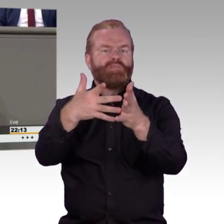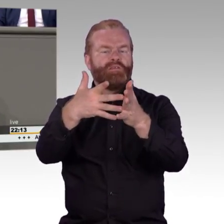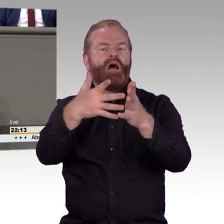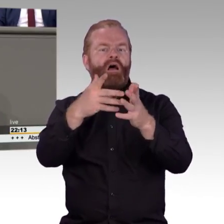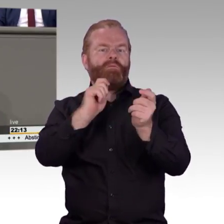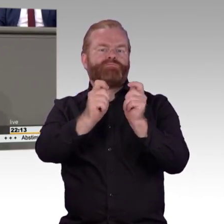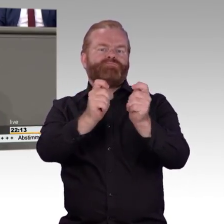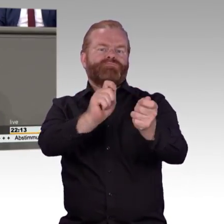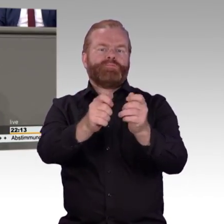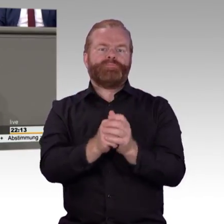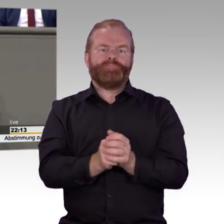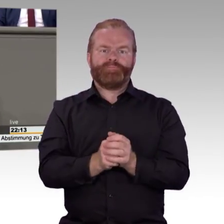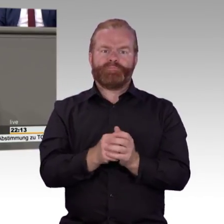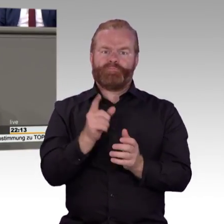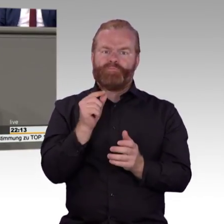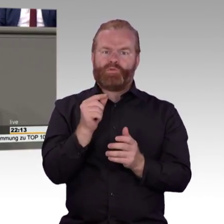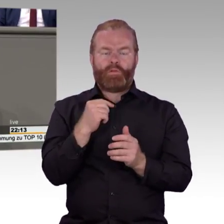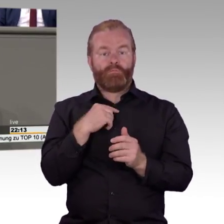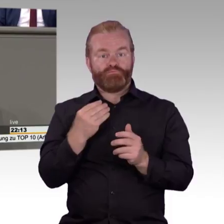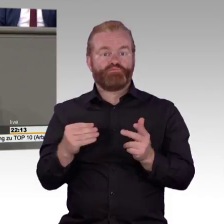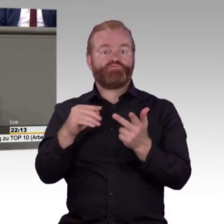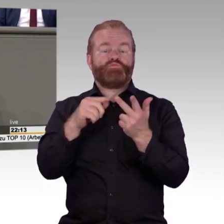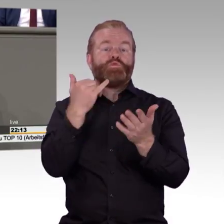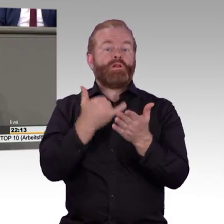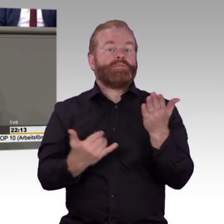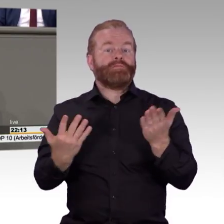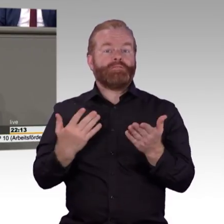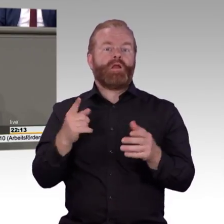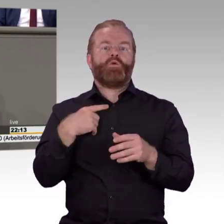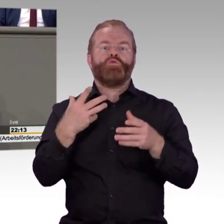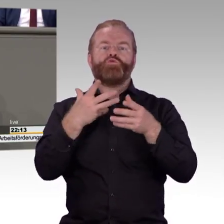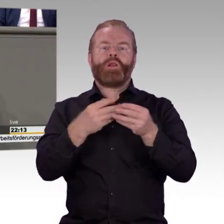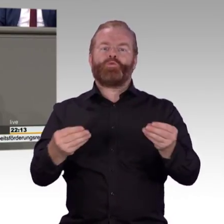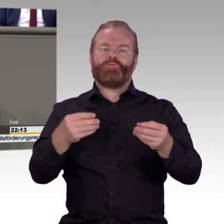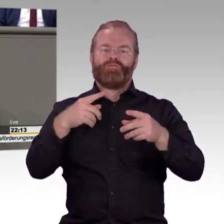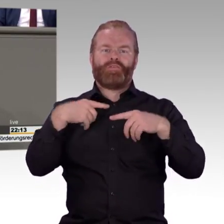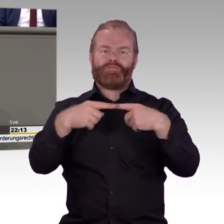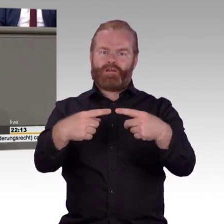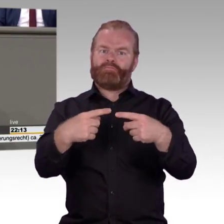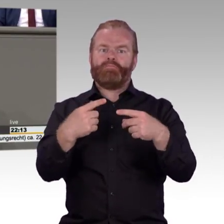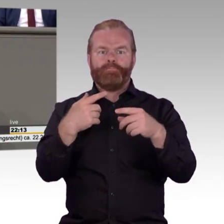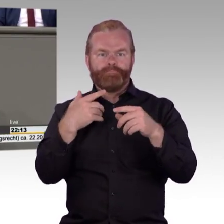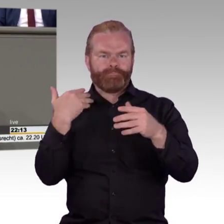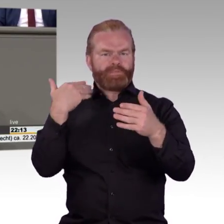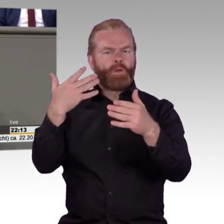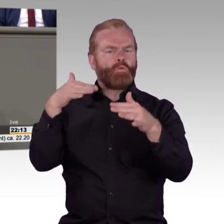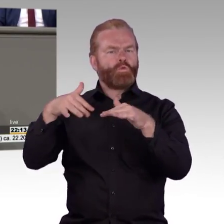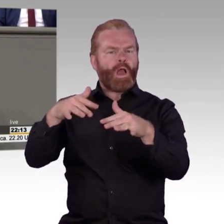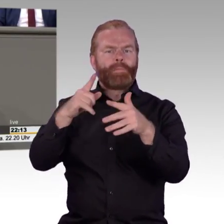Rechte geltend machen können. Die SPD-Fraktion hat hier noch eine wesentliche Verbesserung erreicht. Zukünftig wird ein Stichtungsverfahren